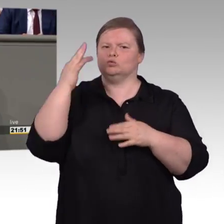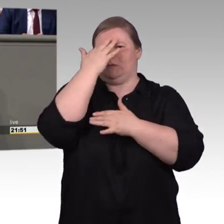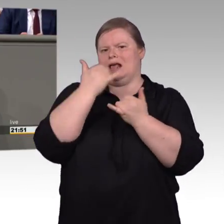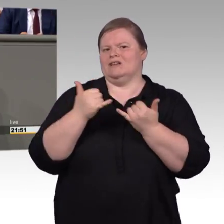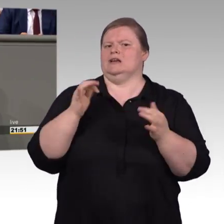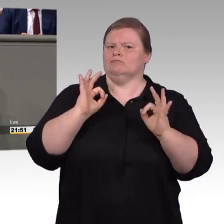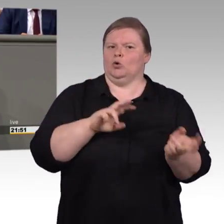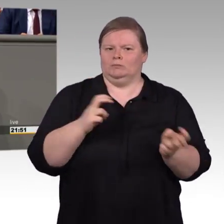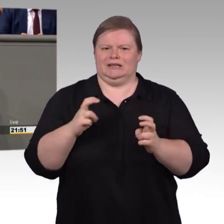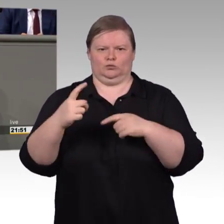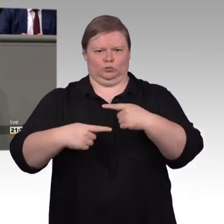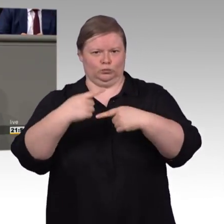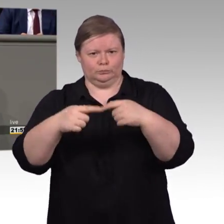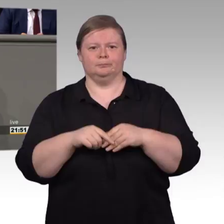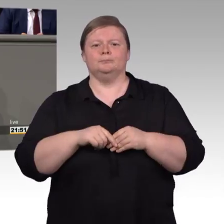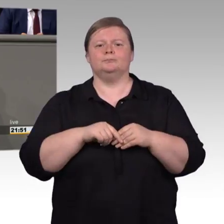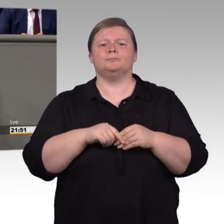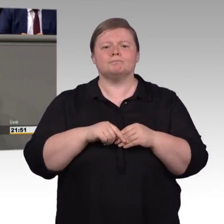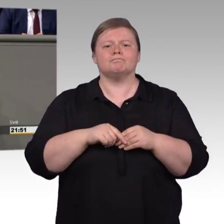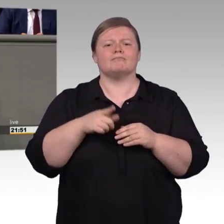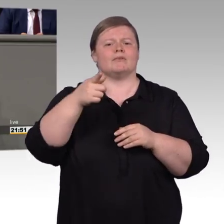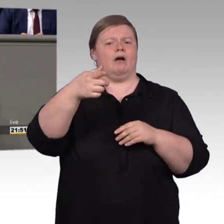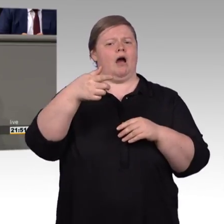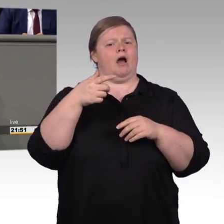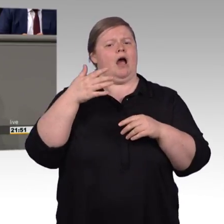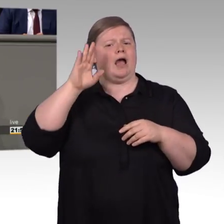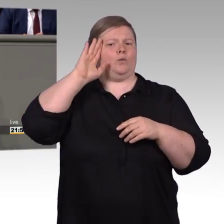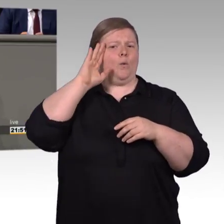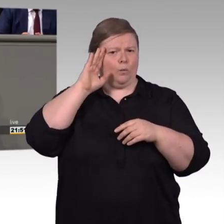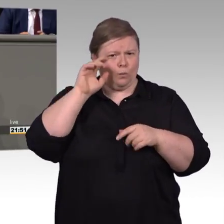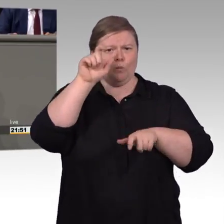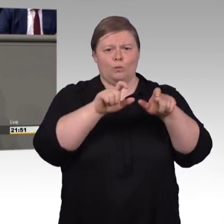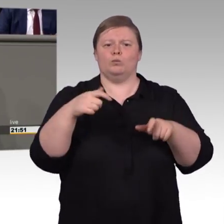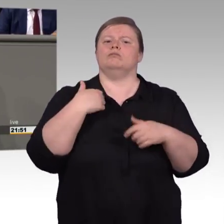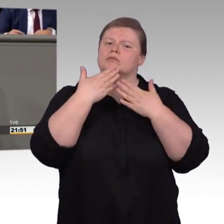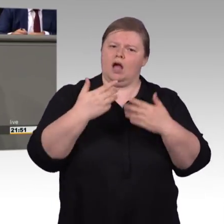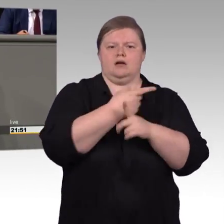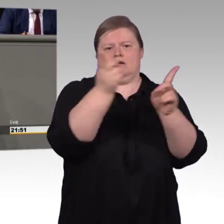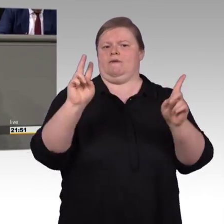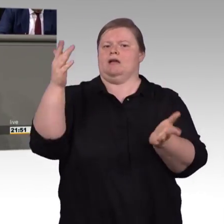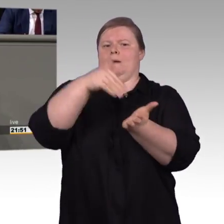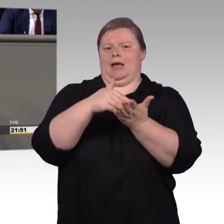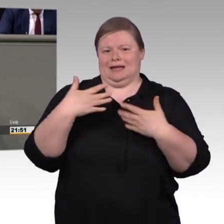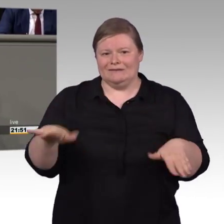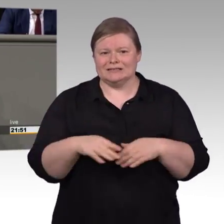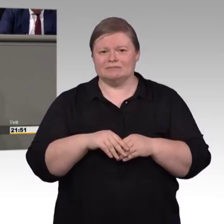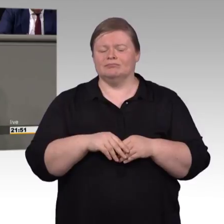Gesetzentwurfes geführt. Und wir sind auf dem richtigen Weg, auch die digitale Welt barrierefrei zu gestalten.